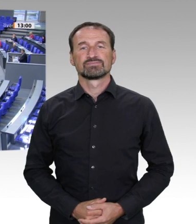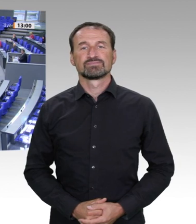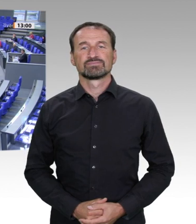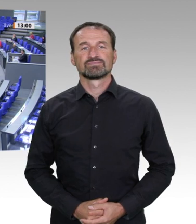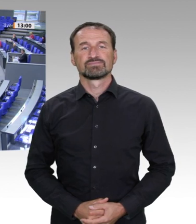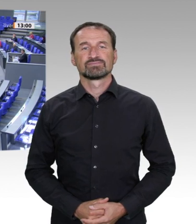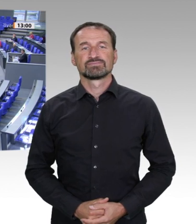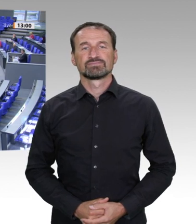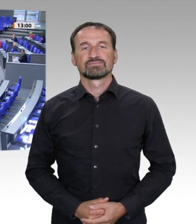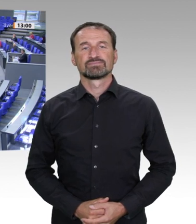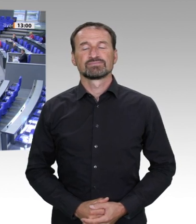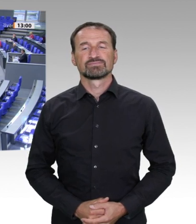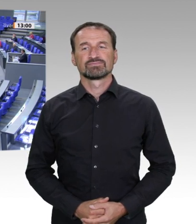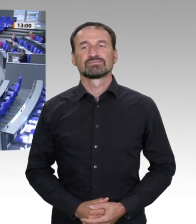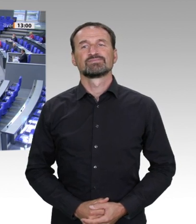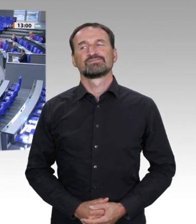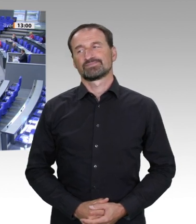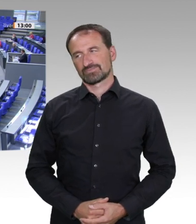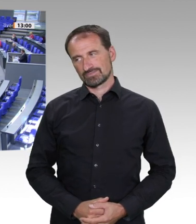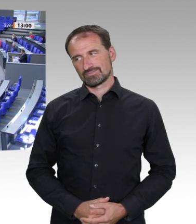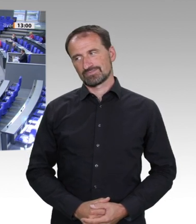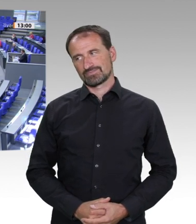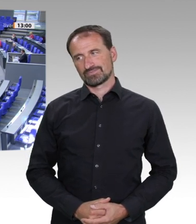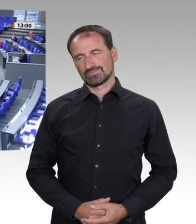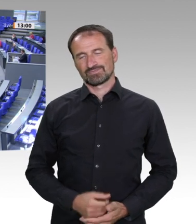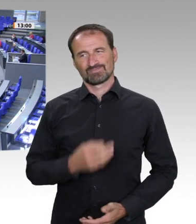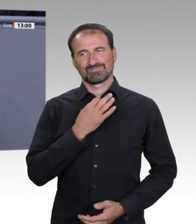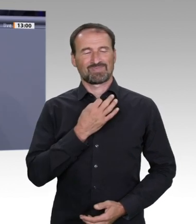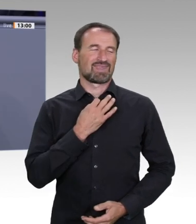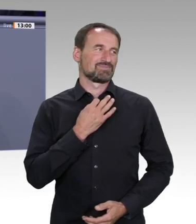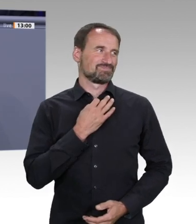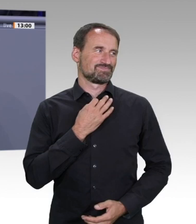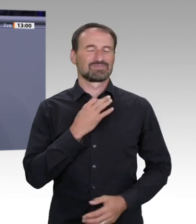Dann fange ich noch mal an. Aha! Es werde nicht.